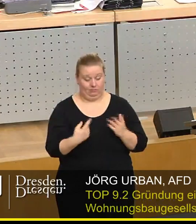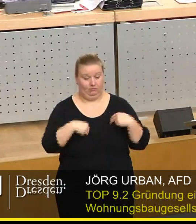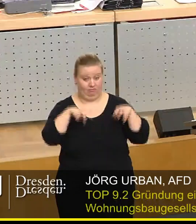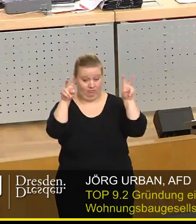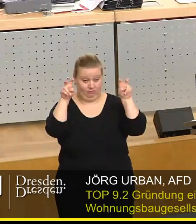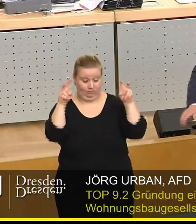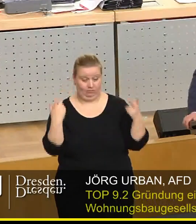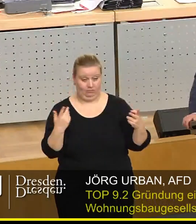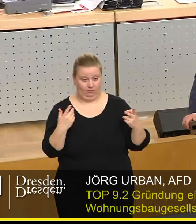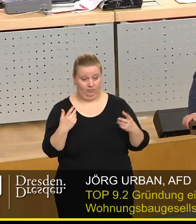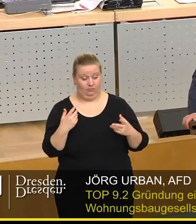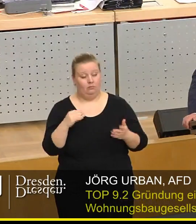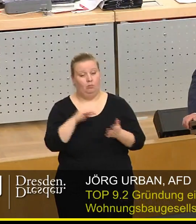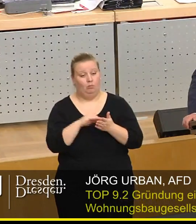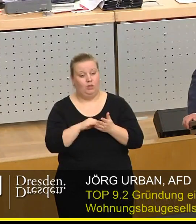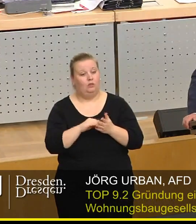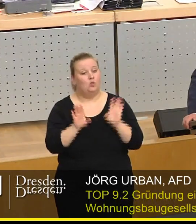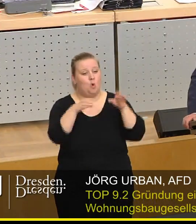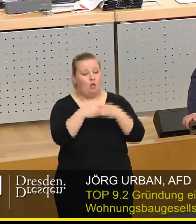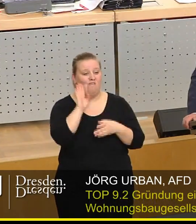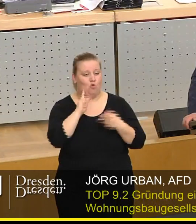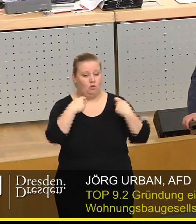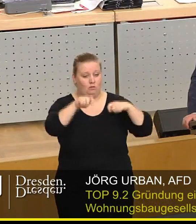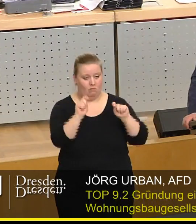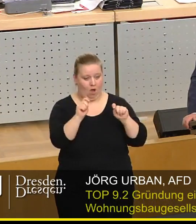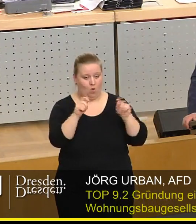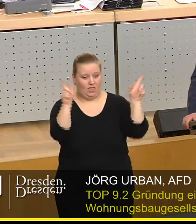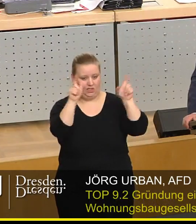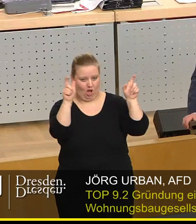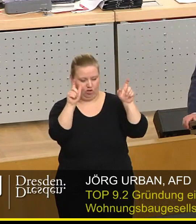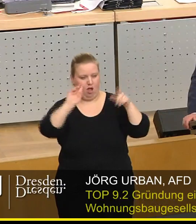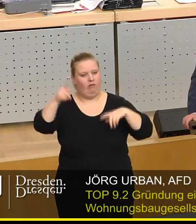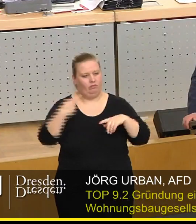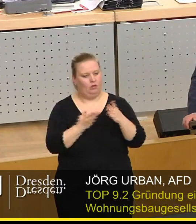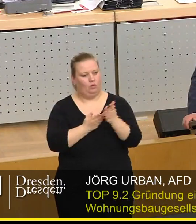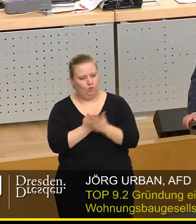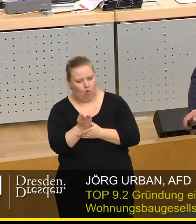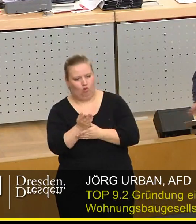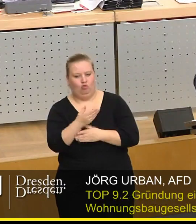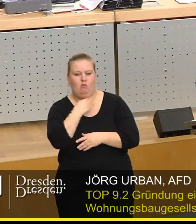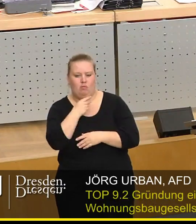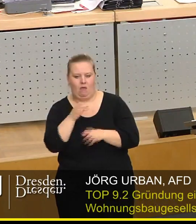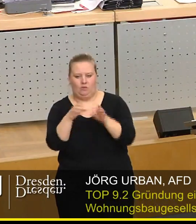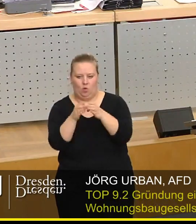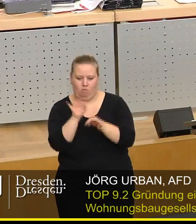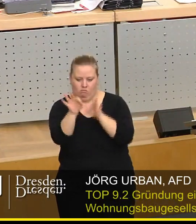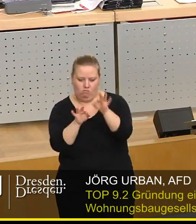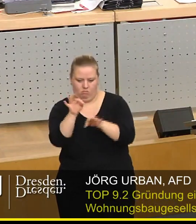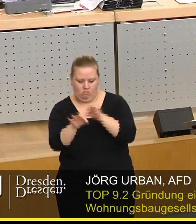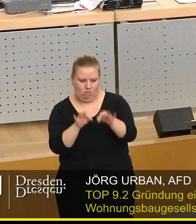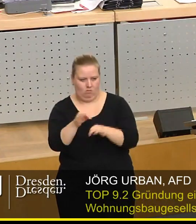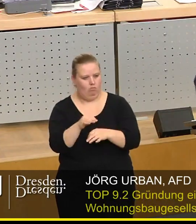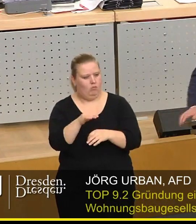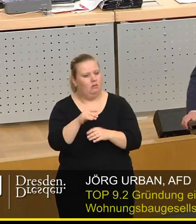zitiere, mit der Errichtung der kommunalen Wohnungsgesellschaft soll eine dauerhafte Versorgung von besonderen Bedarfsgruppen mit Wohnungen zu